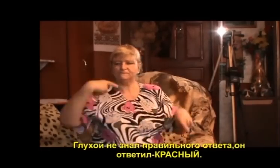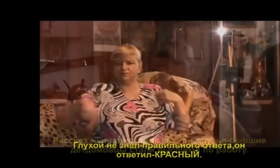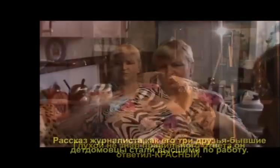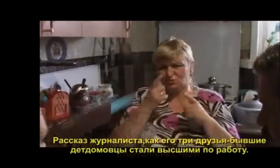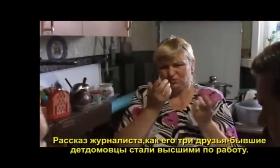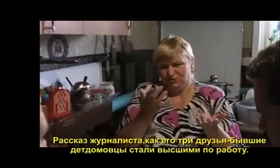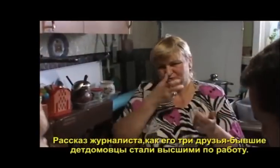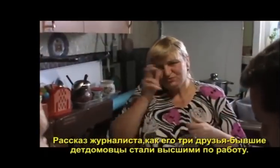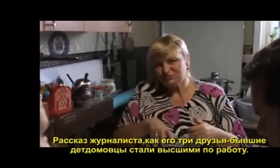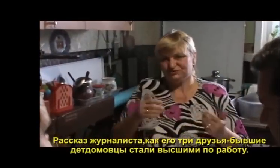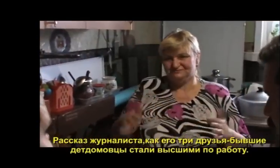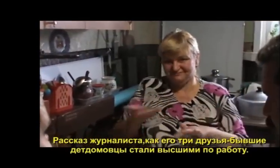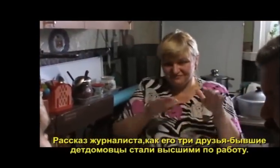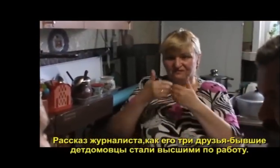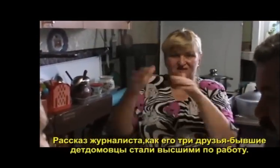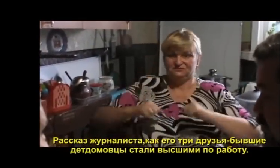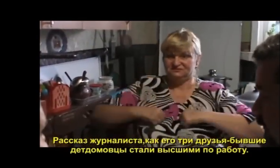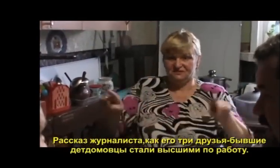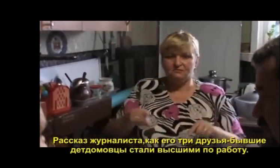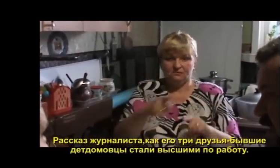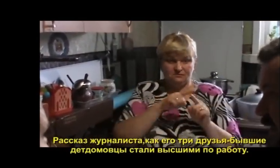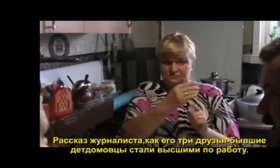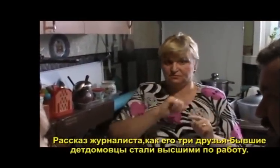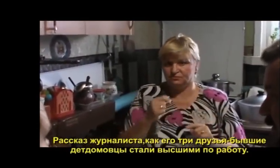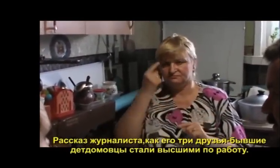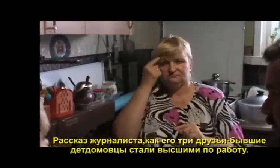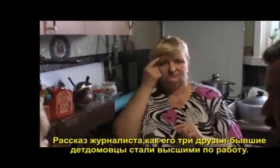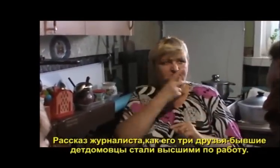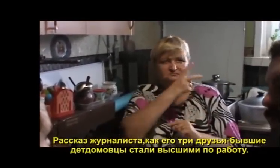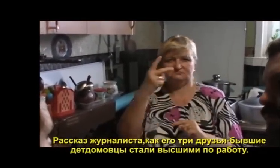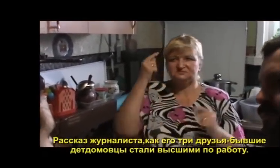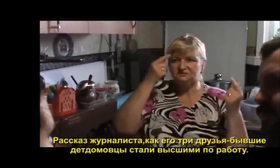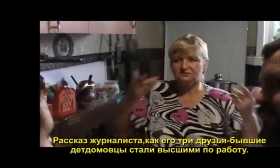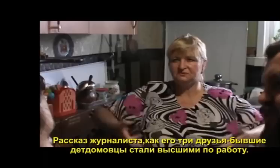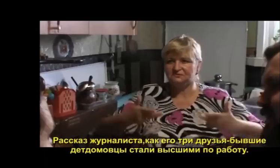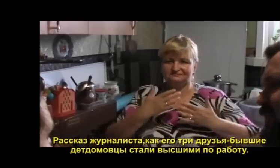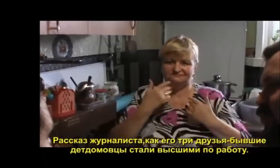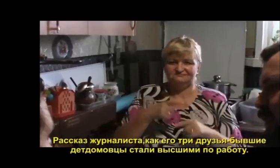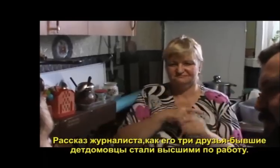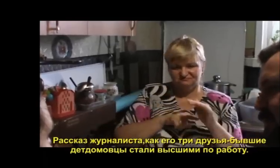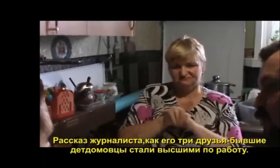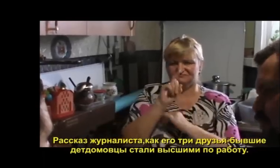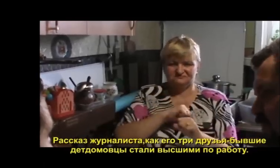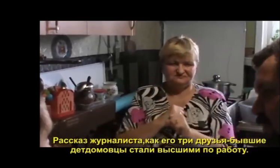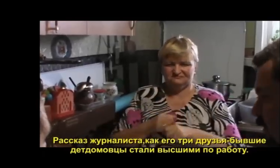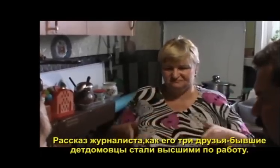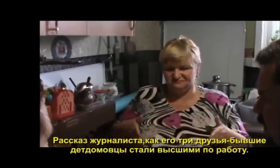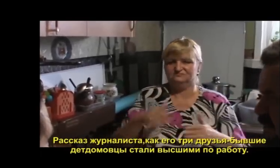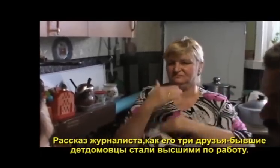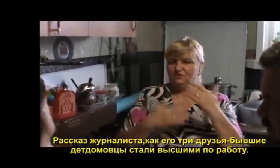Что-то, как бы, шлюю,-то. Много должна быть. что видишь отношение к заседаниях Крултая. Это очень важно. Ребята, это не важно.